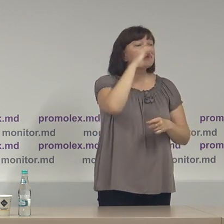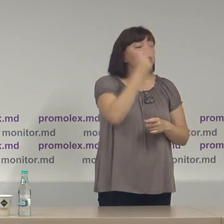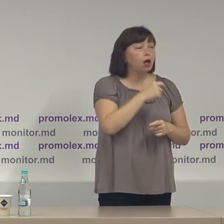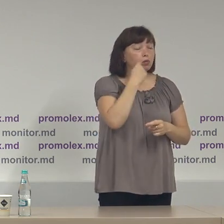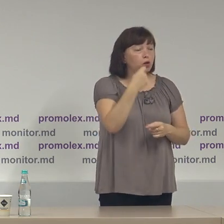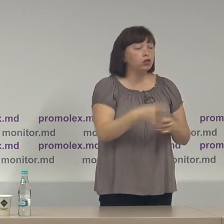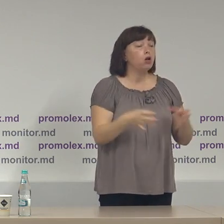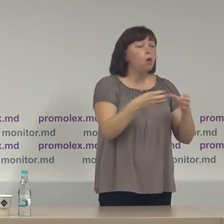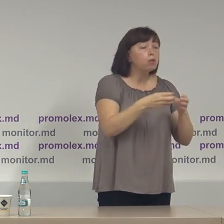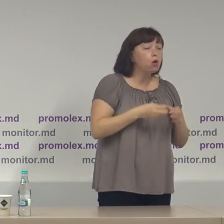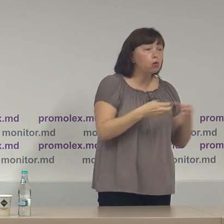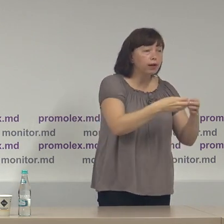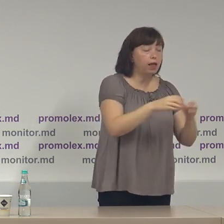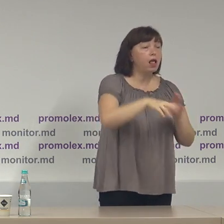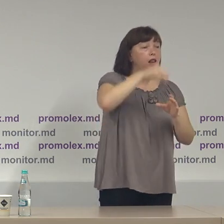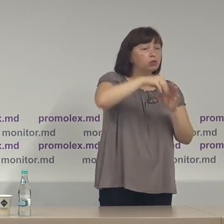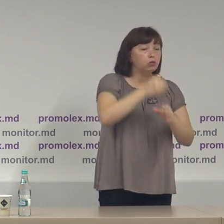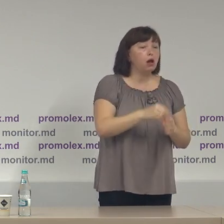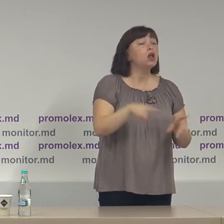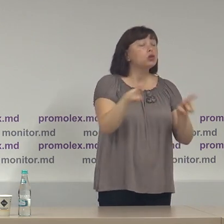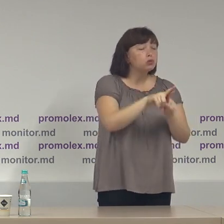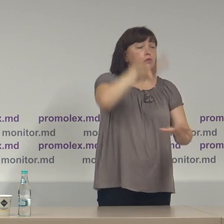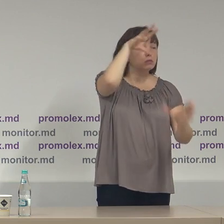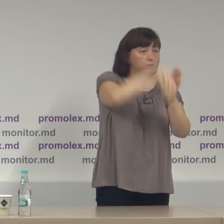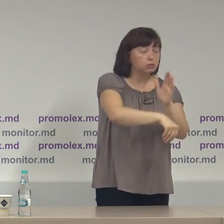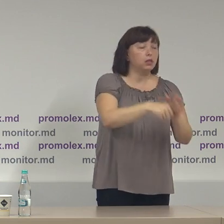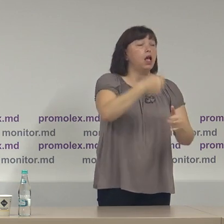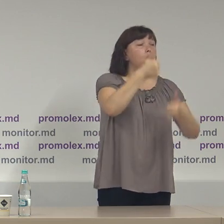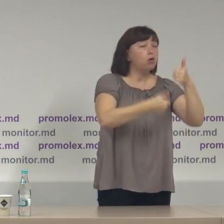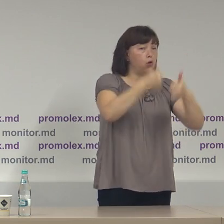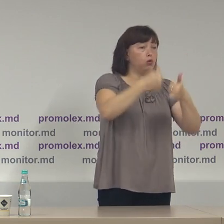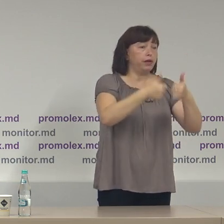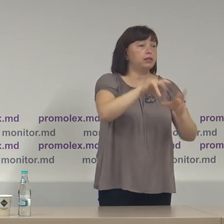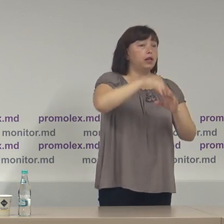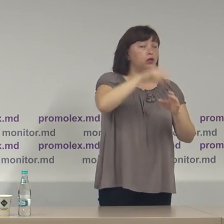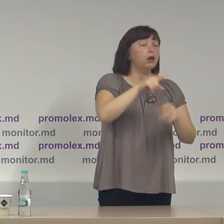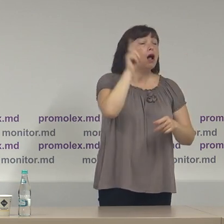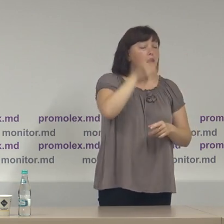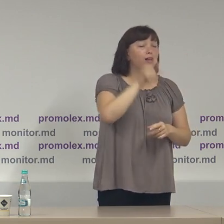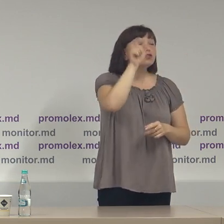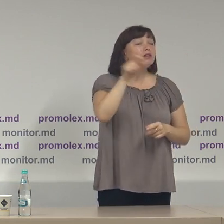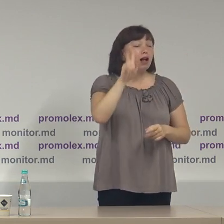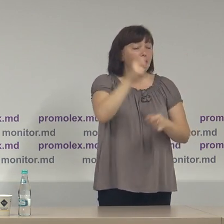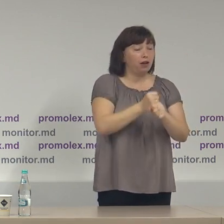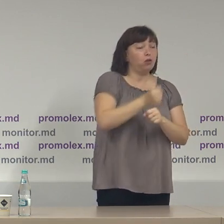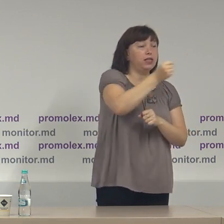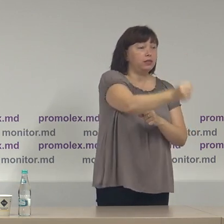-politice, blocurile electorale, sunt la fel concurențe electoral, ca și candidații pe care i-au desemnat.